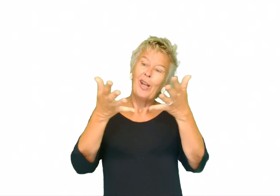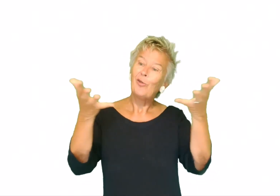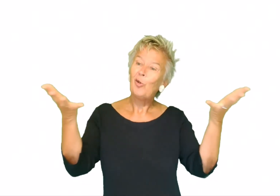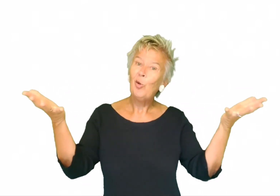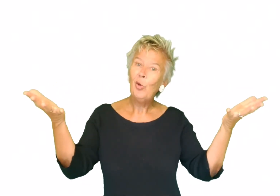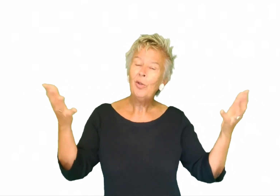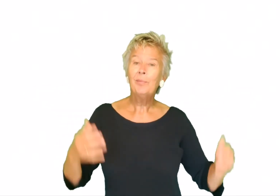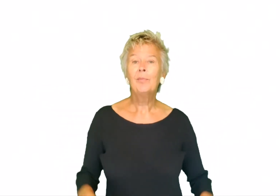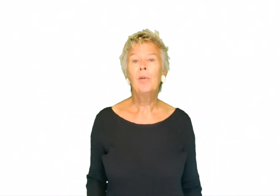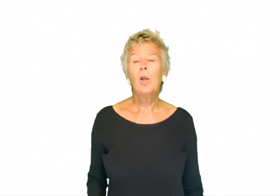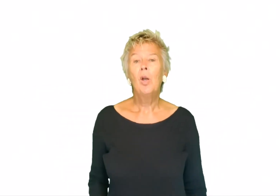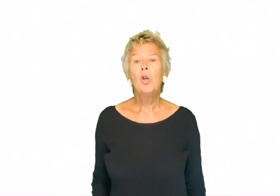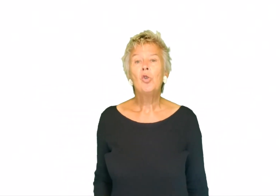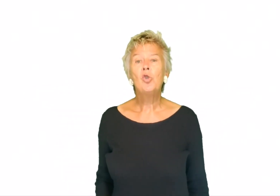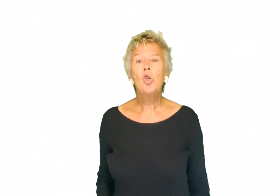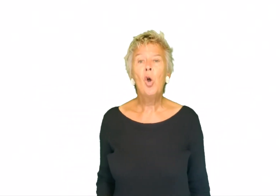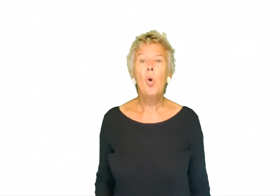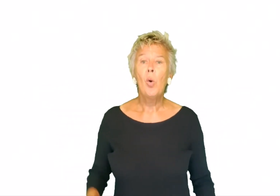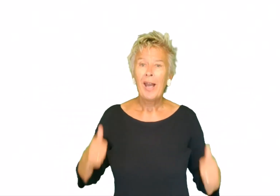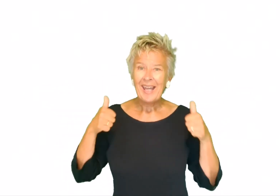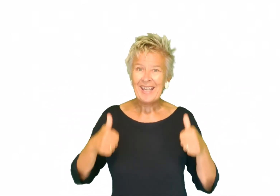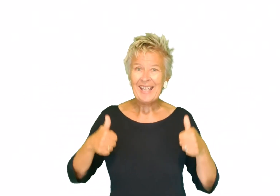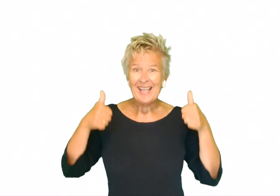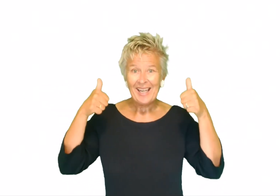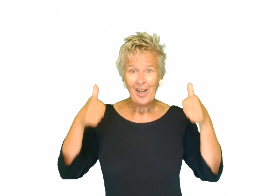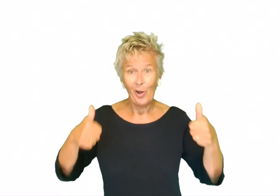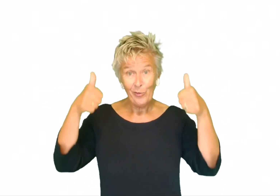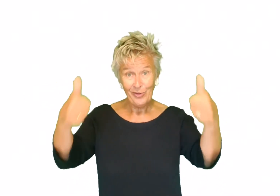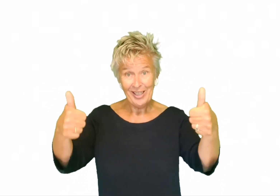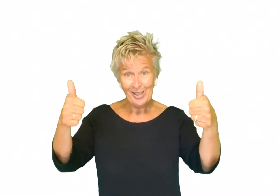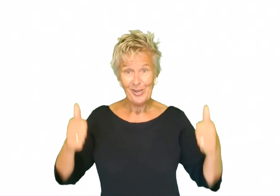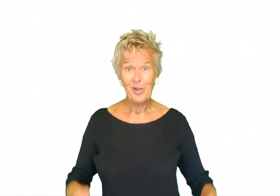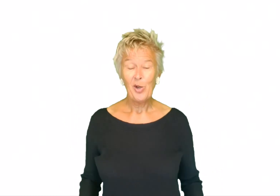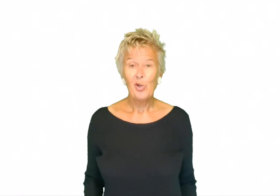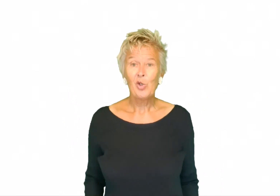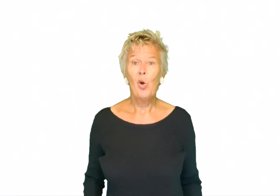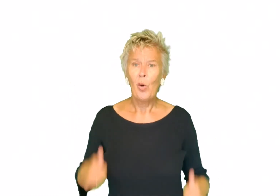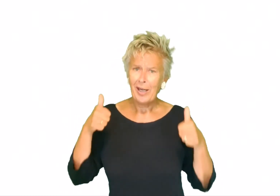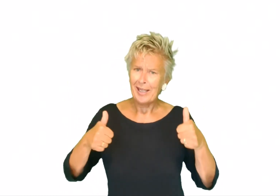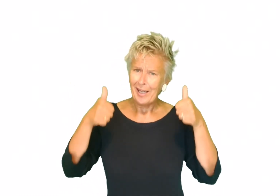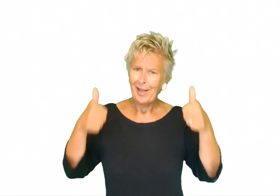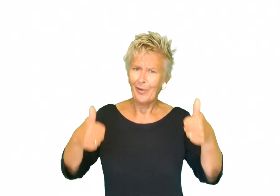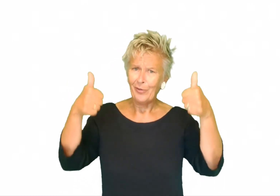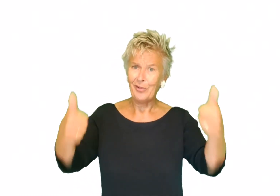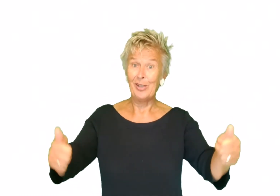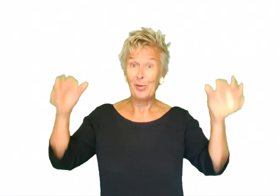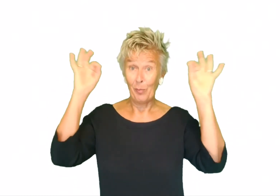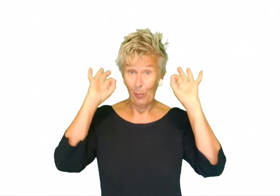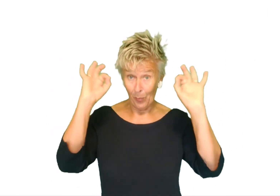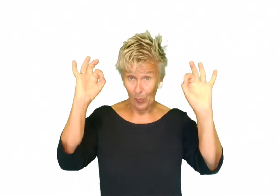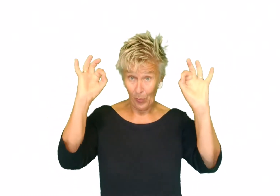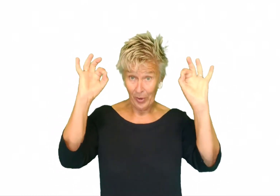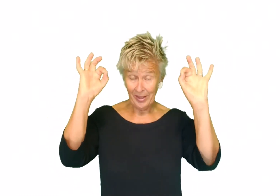natuur. Zo gigantisch. Zo gigantisch mooi.